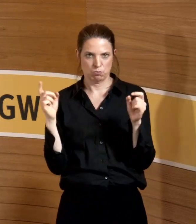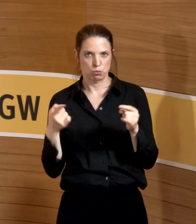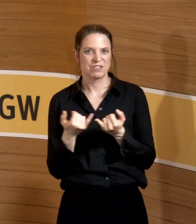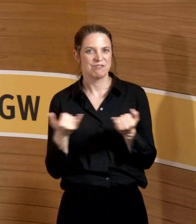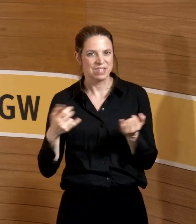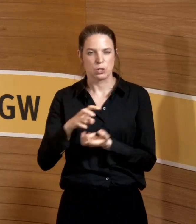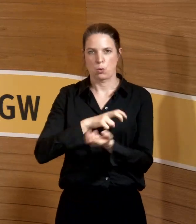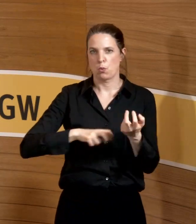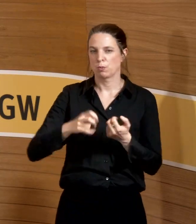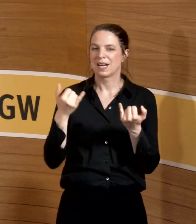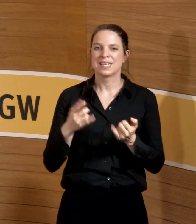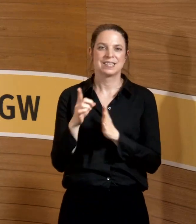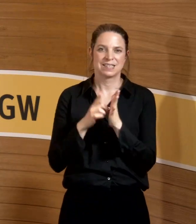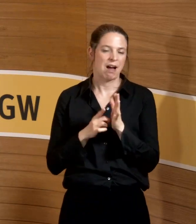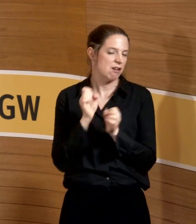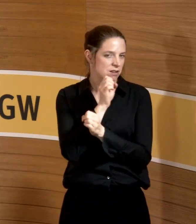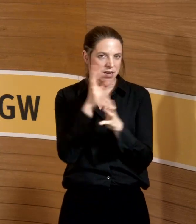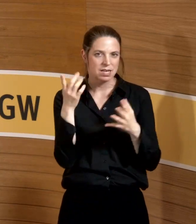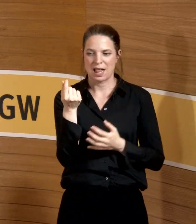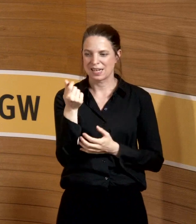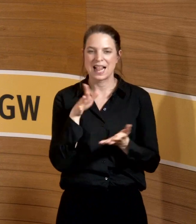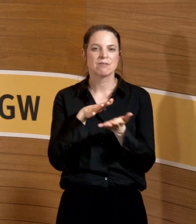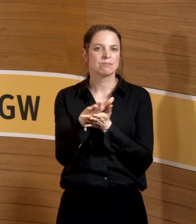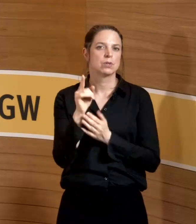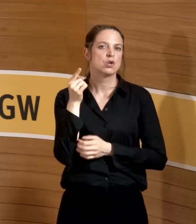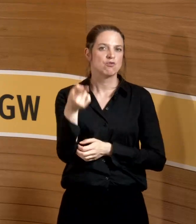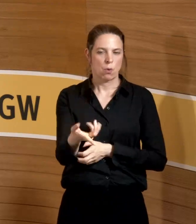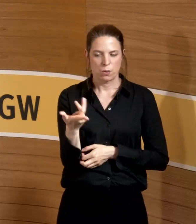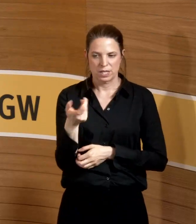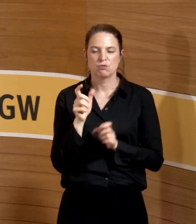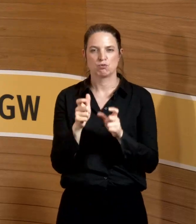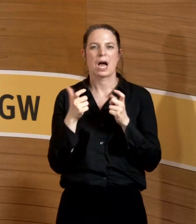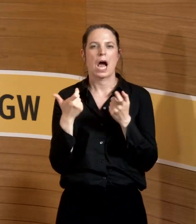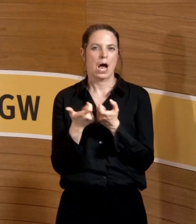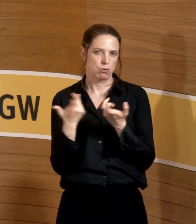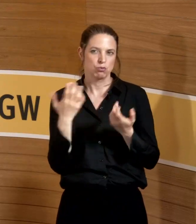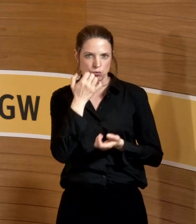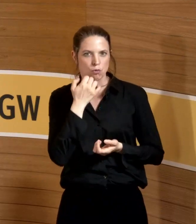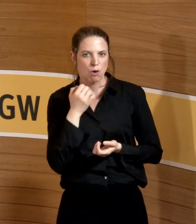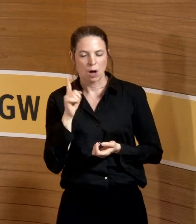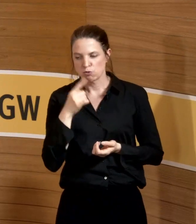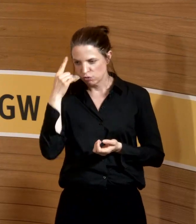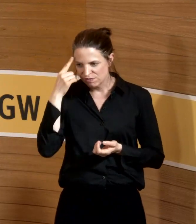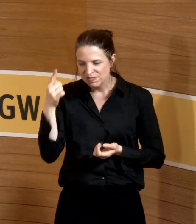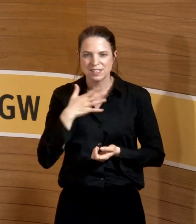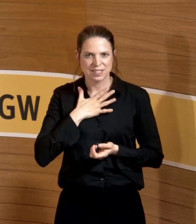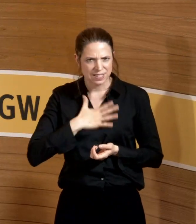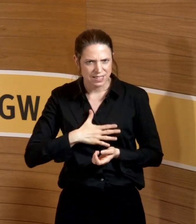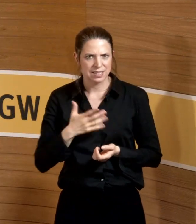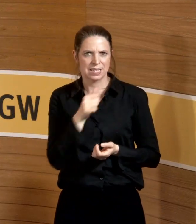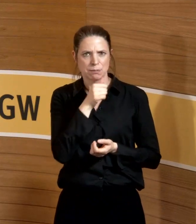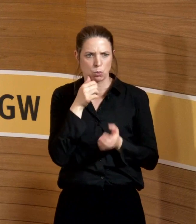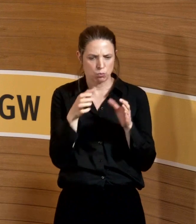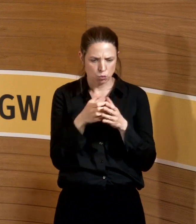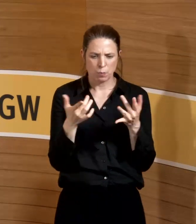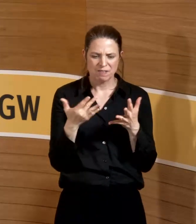momentan keine Daten, wo die Gelder hingehen. Auch für den Ausschuss wäre es sehr wünschenswert, wenn wir wüssten, in welche Berufsgruppen denn